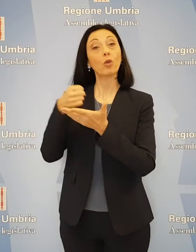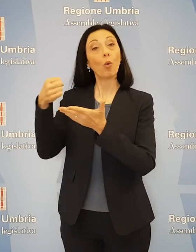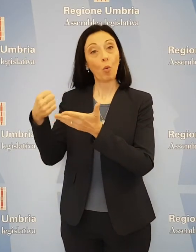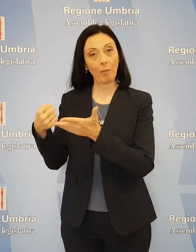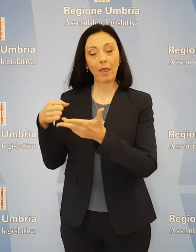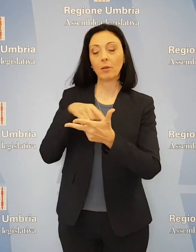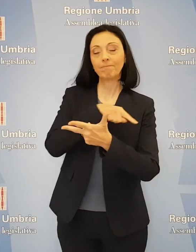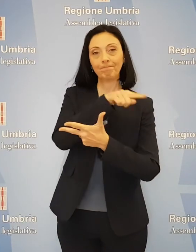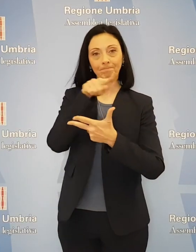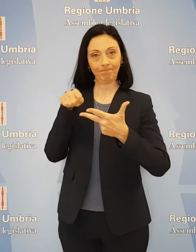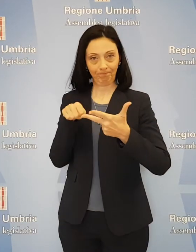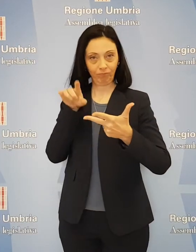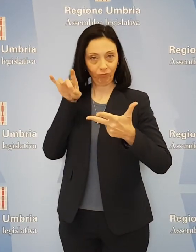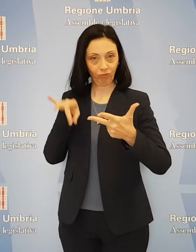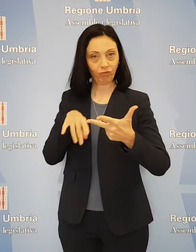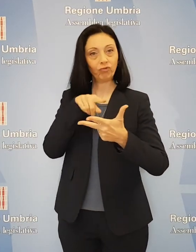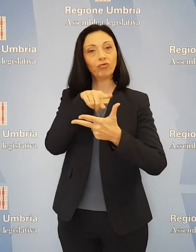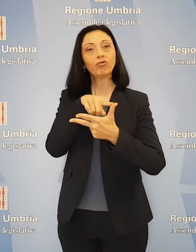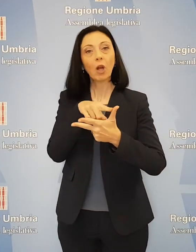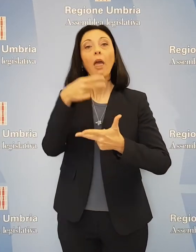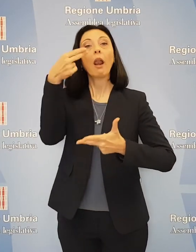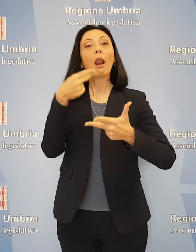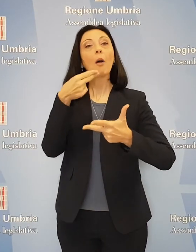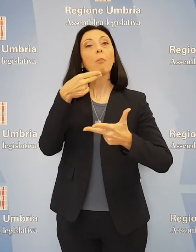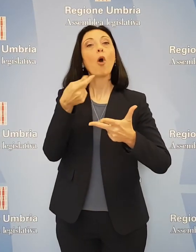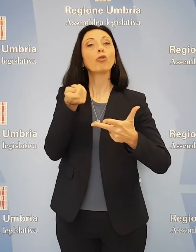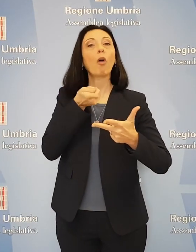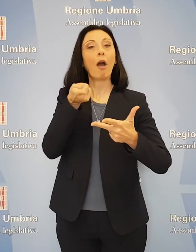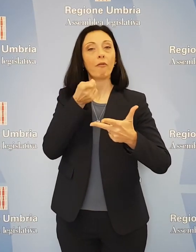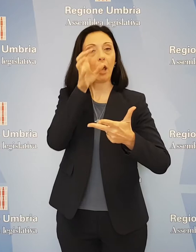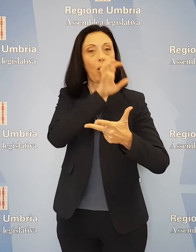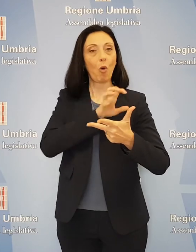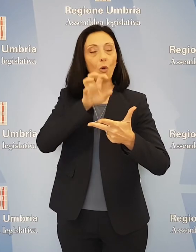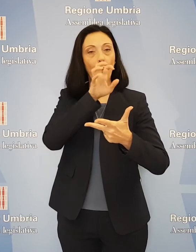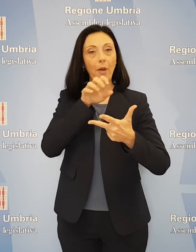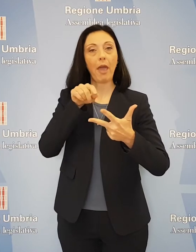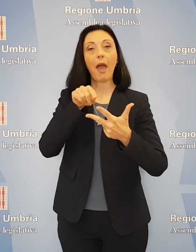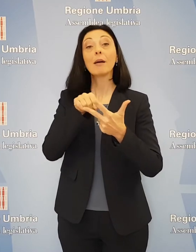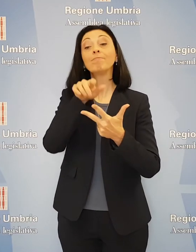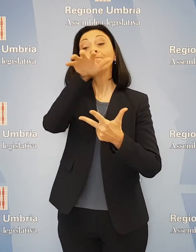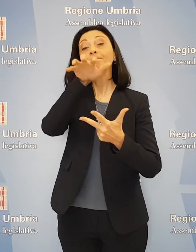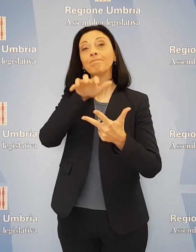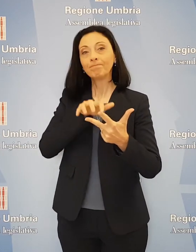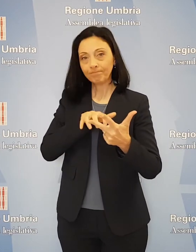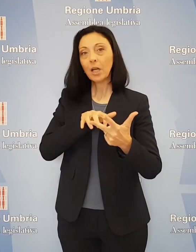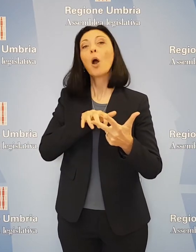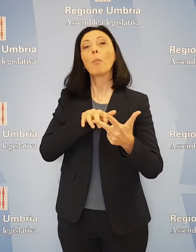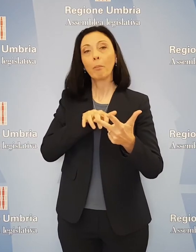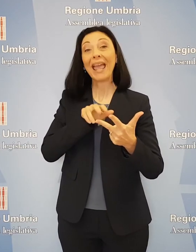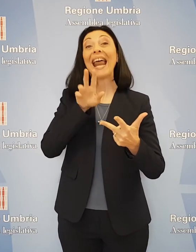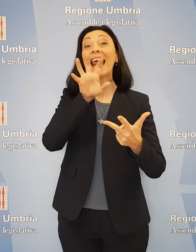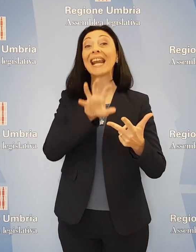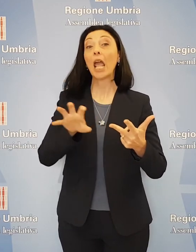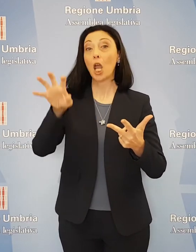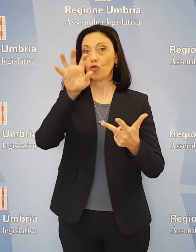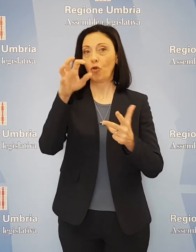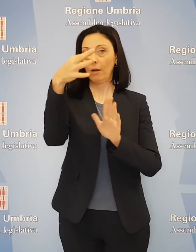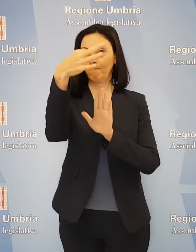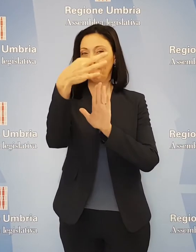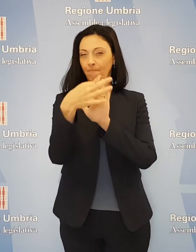tre atti, il rapporto sugli affari europei, la relazione sullo stato di conformità dell'ordinamento regionale agli atti normativi